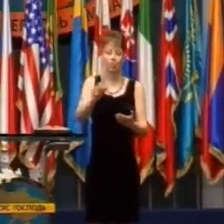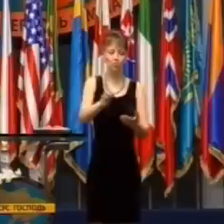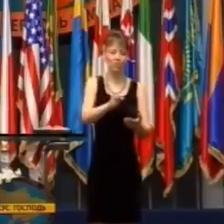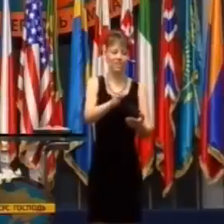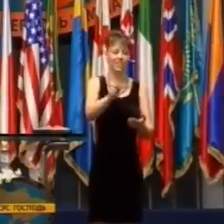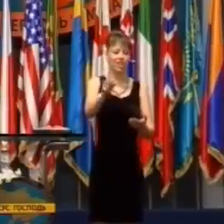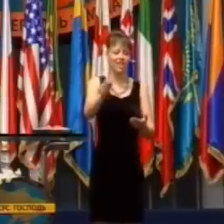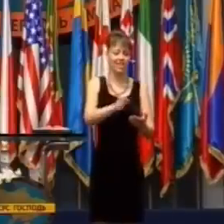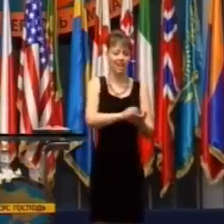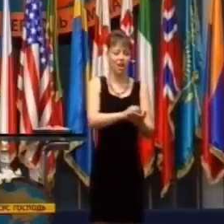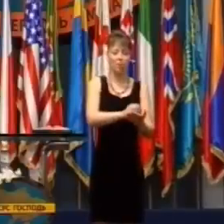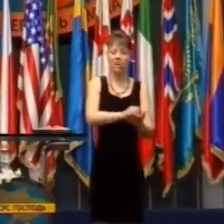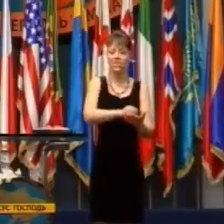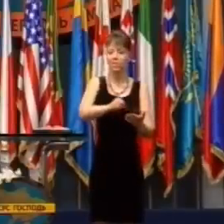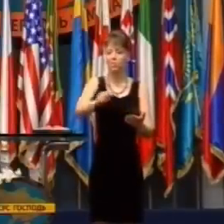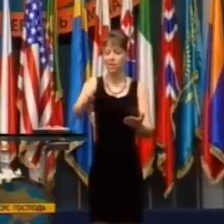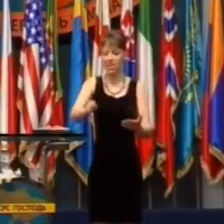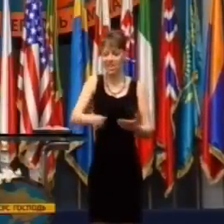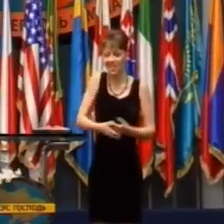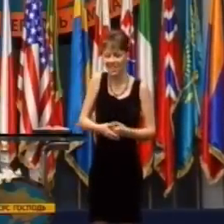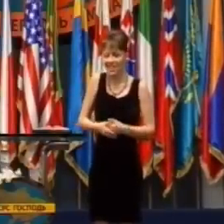Píšu tam pastor Benny